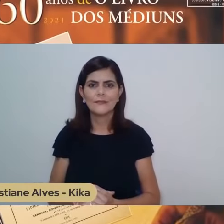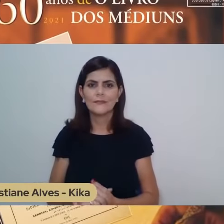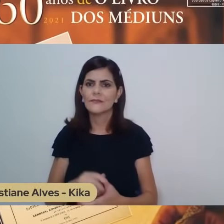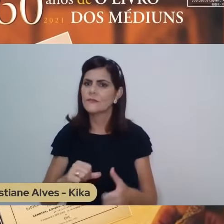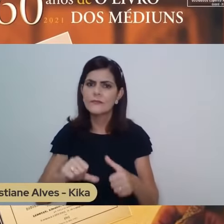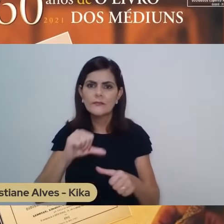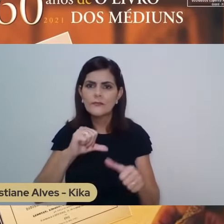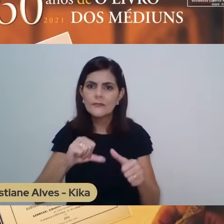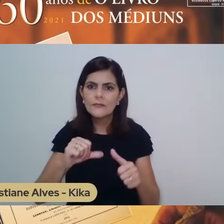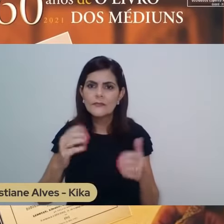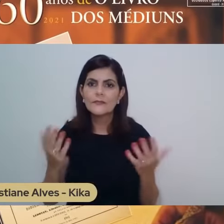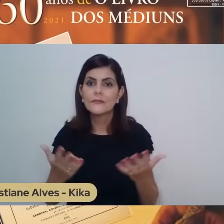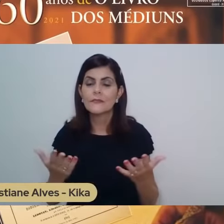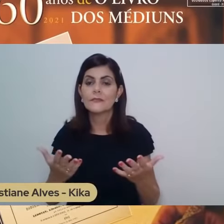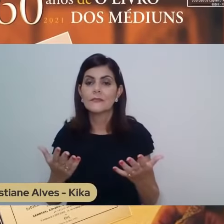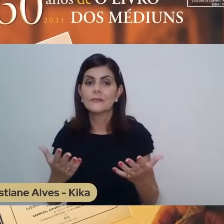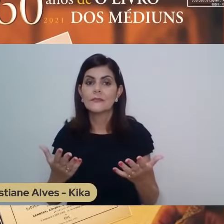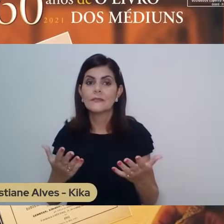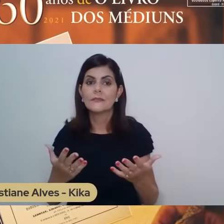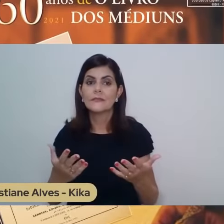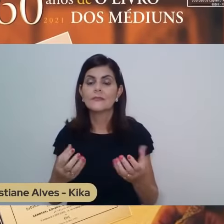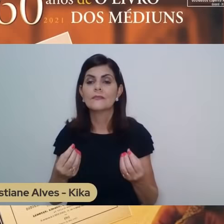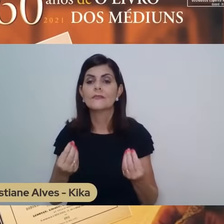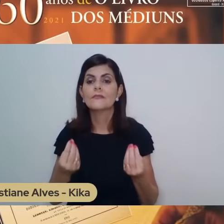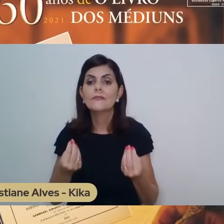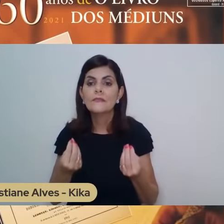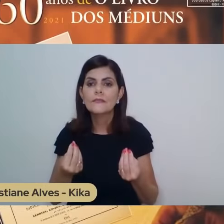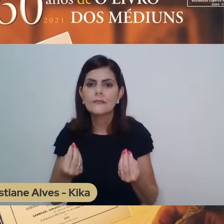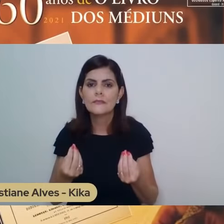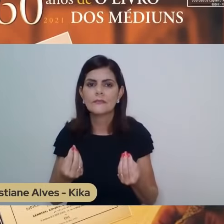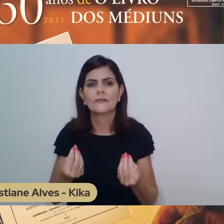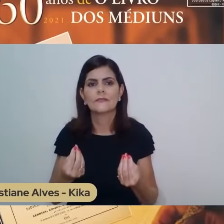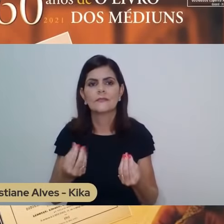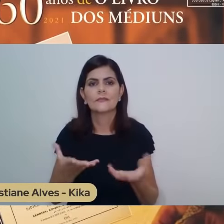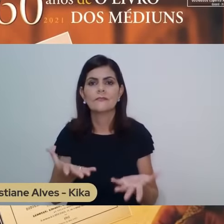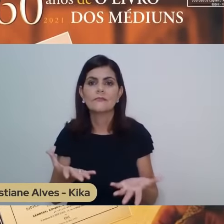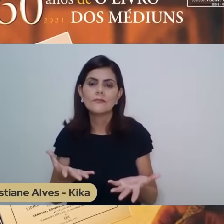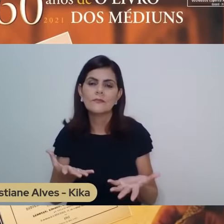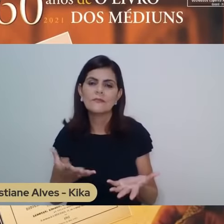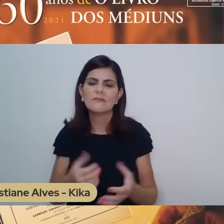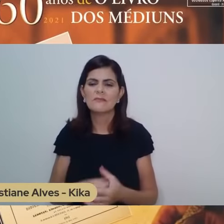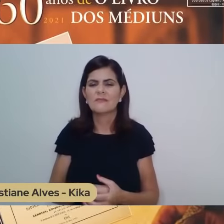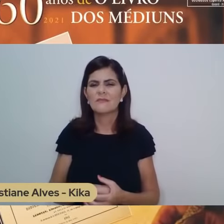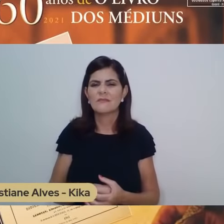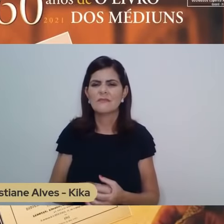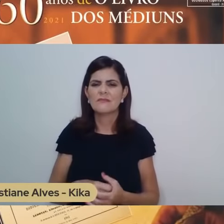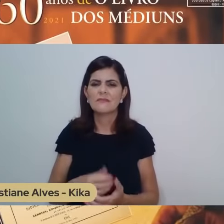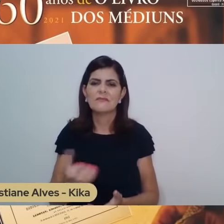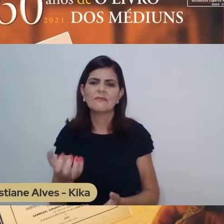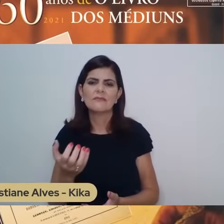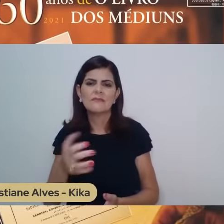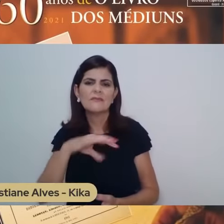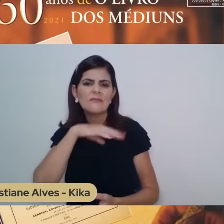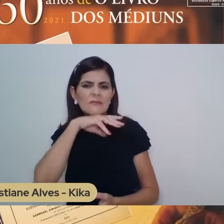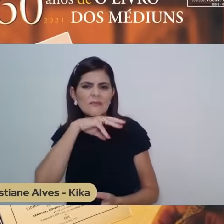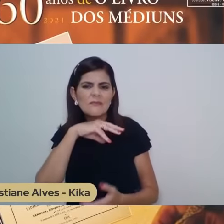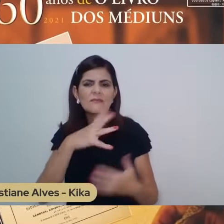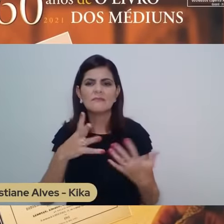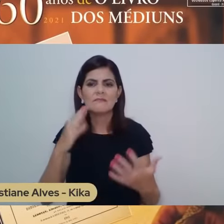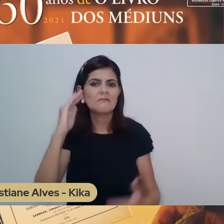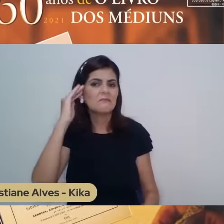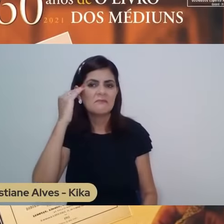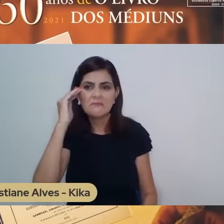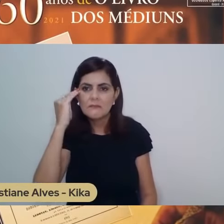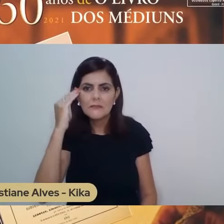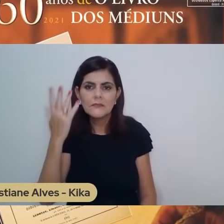como aqueles que interpunham ali obstáculos por medo do sarcasmo, da ironia, da incompreensão. Mesmo alguns